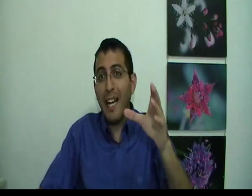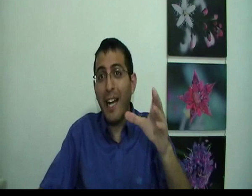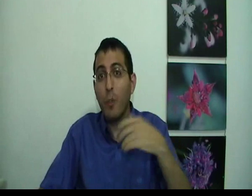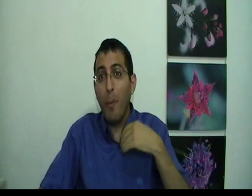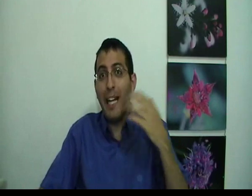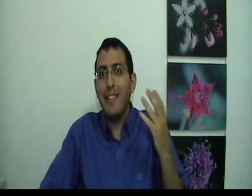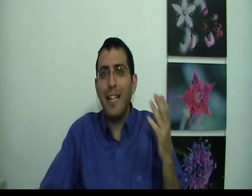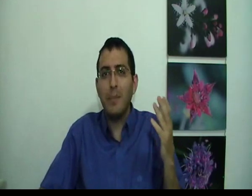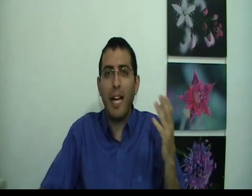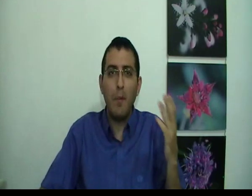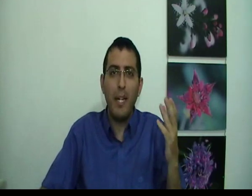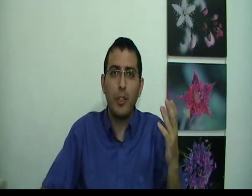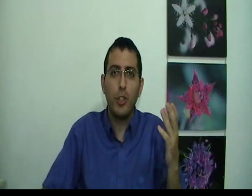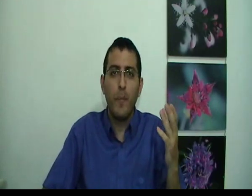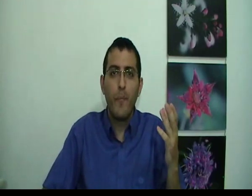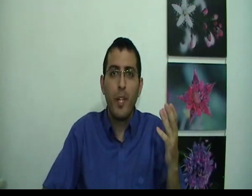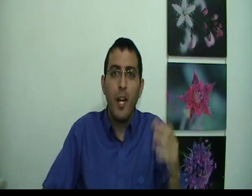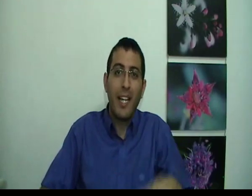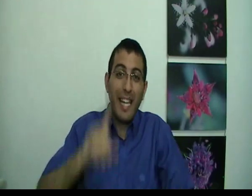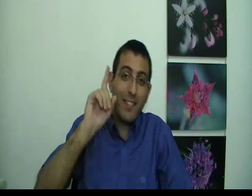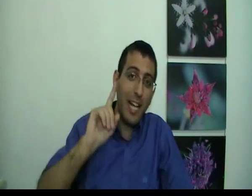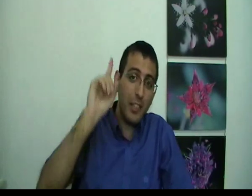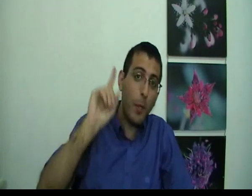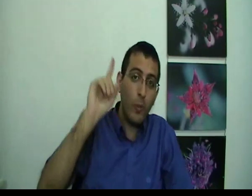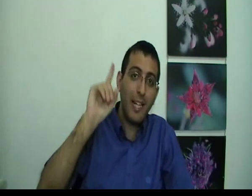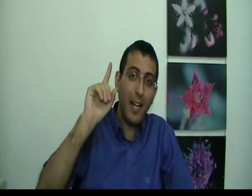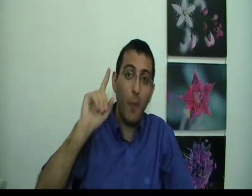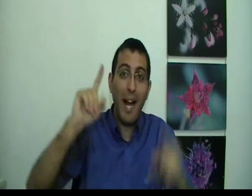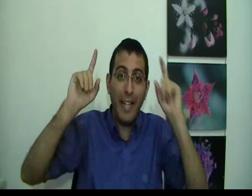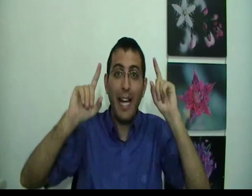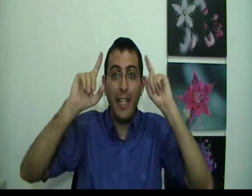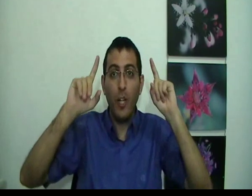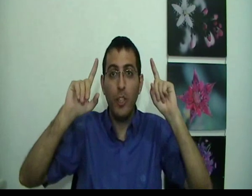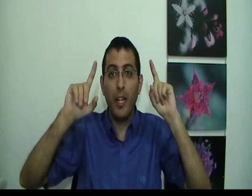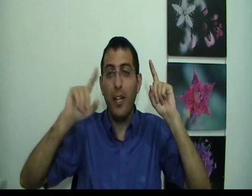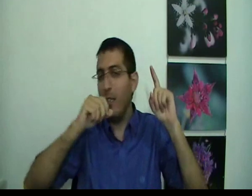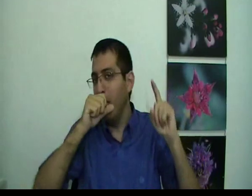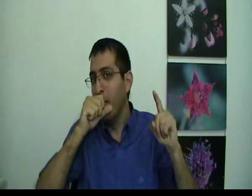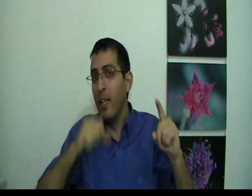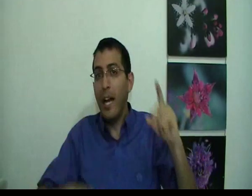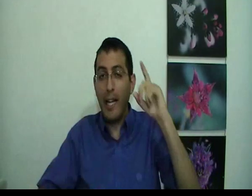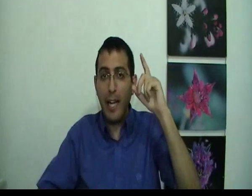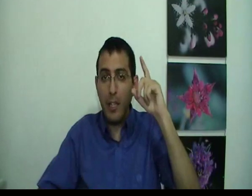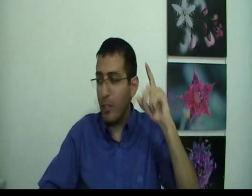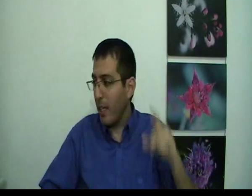אחרת הוא בכלל אתה עצמך ממש כי אתה שמחוץ לחלום העני העליון שלך העני העליון שלך